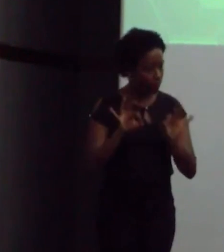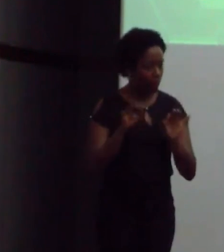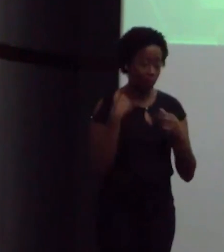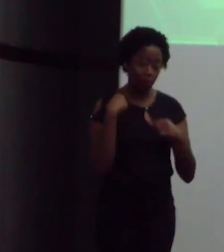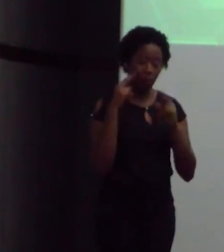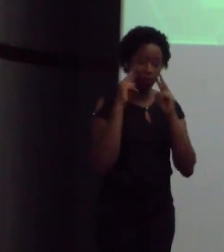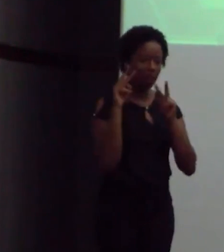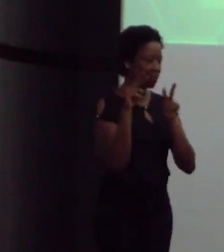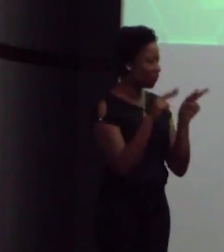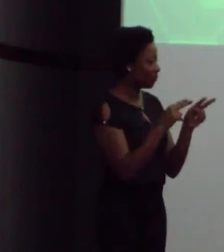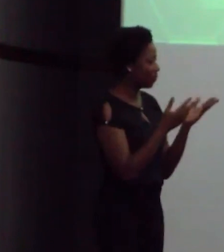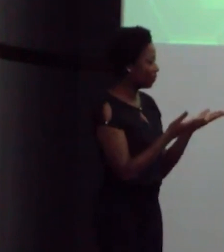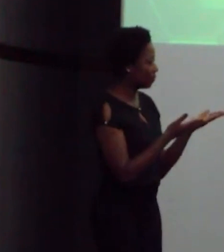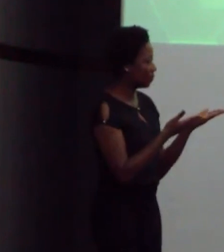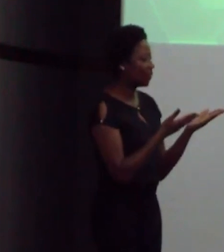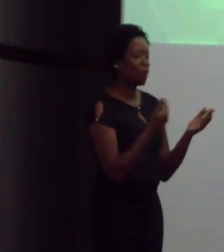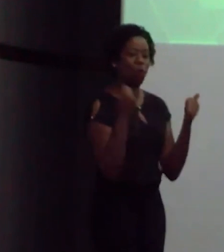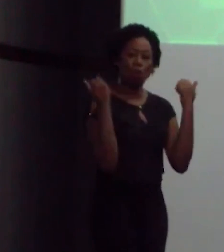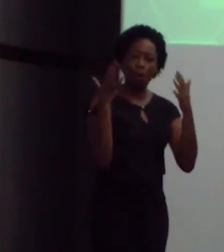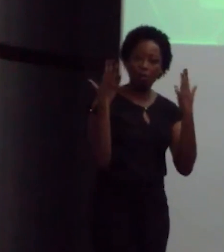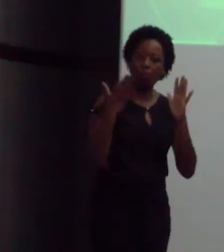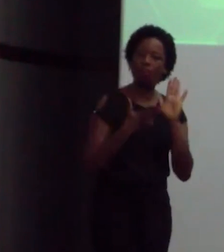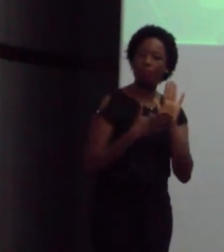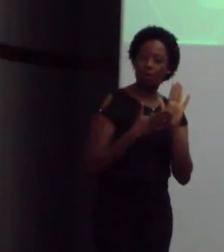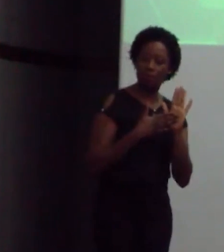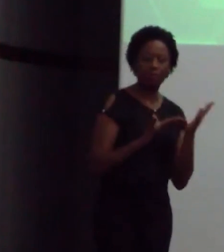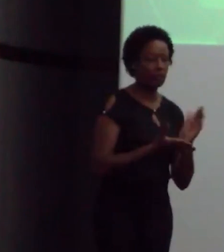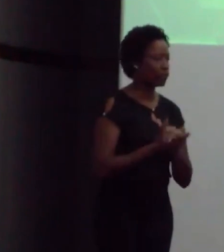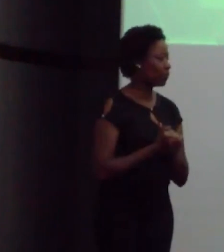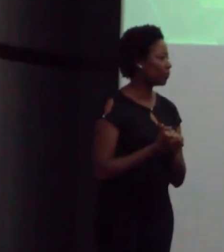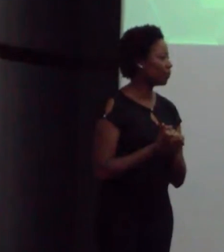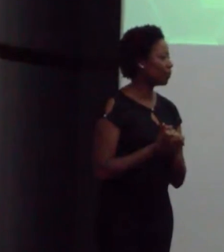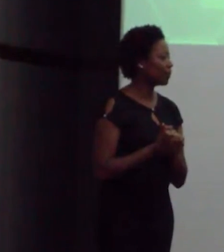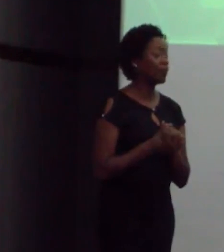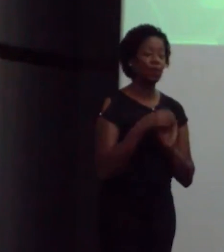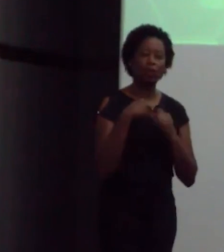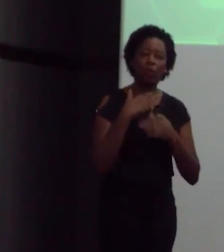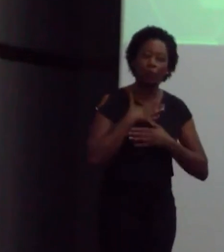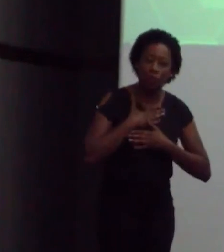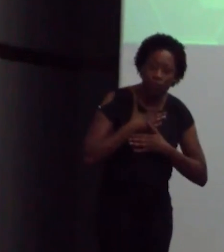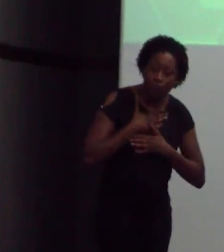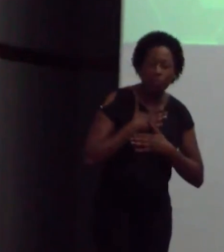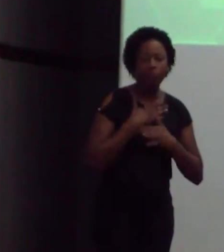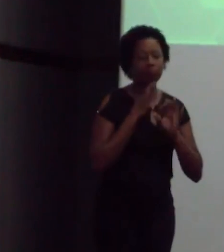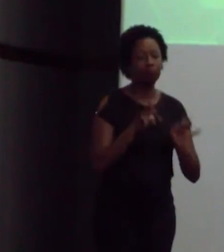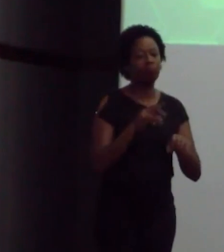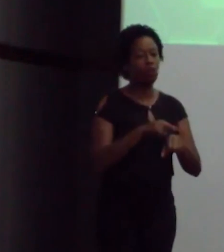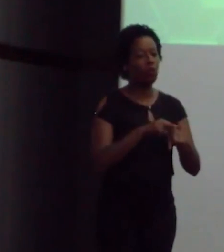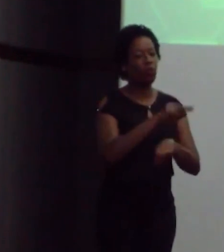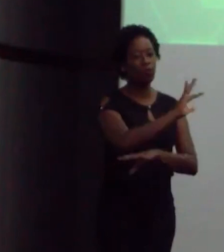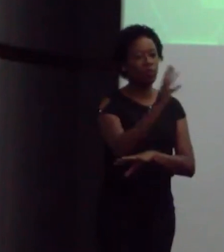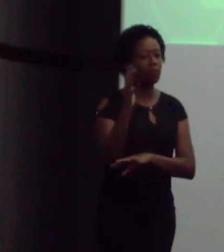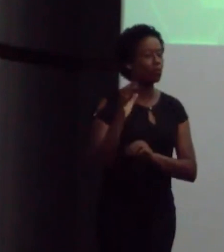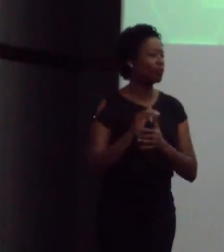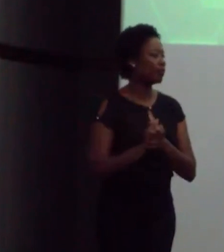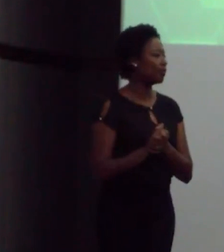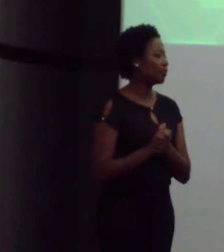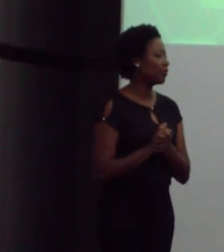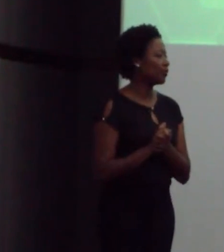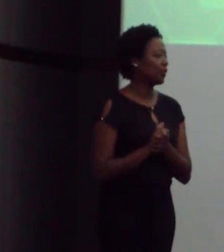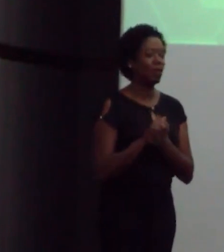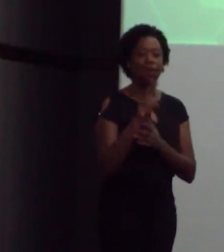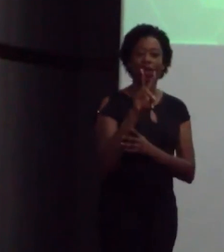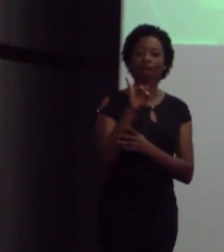essa homenagem aqui. Eu gosto muito dessa coisa do verde. Você vê que, não à toa, vibra é